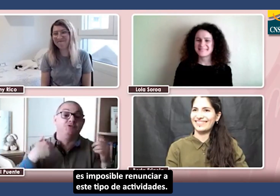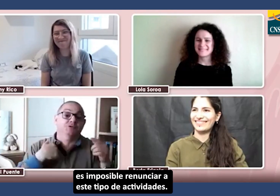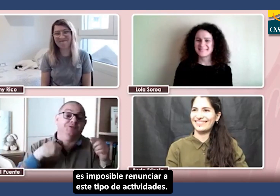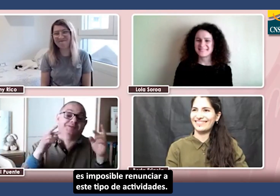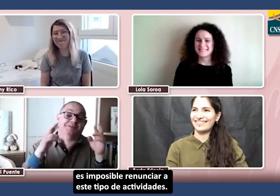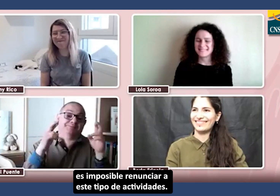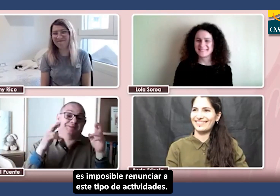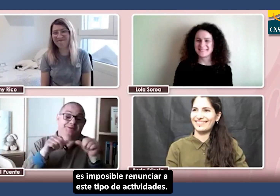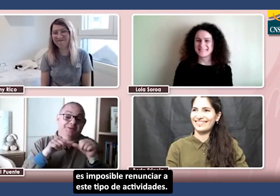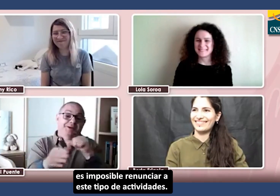actividades.